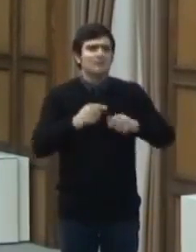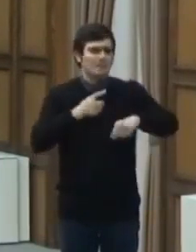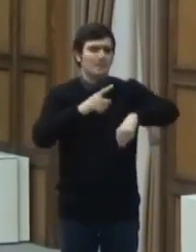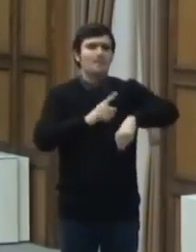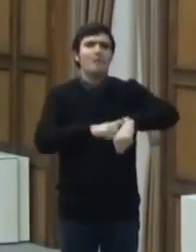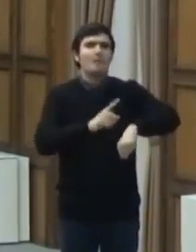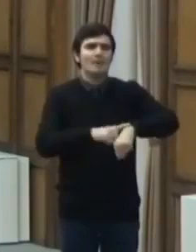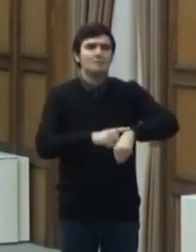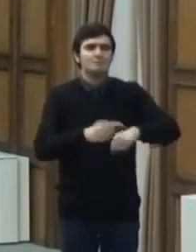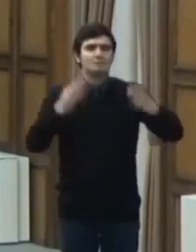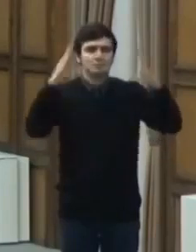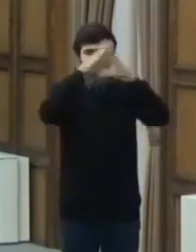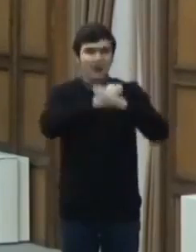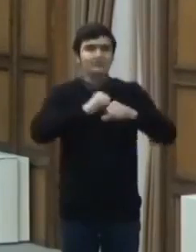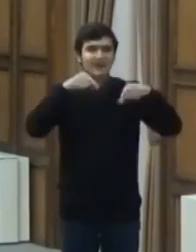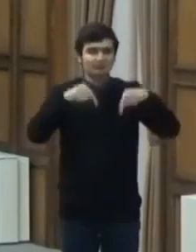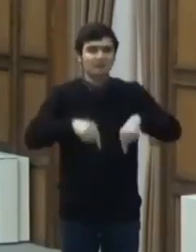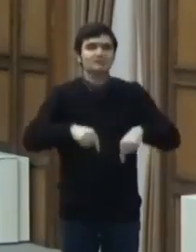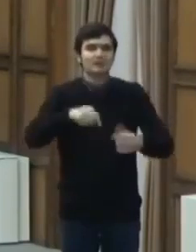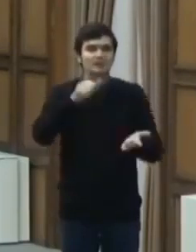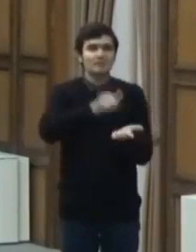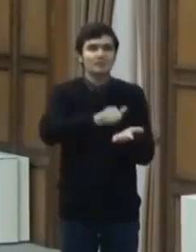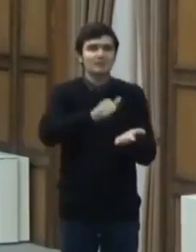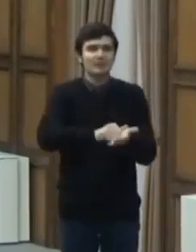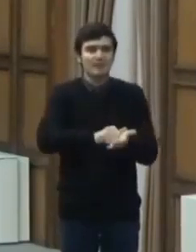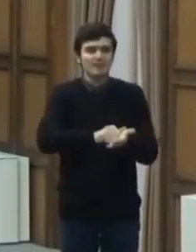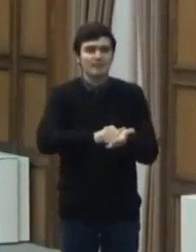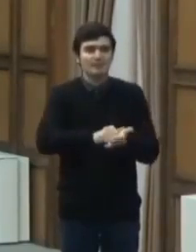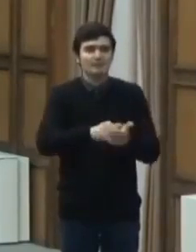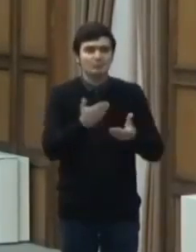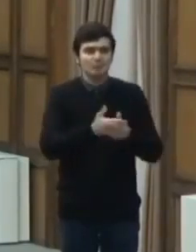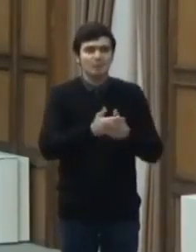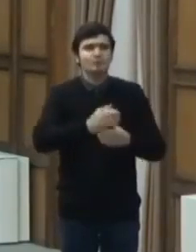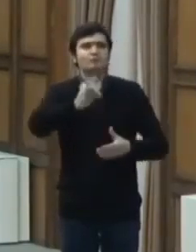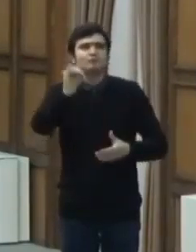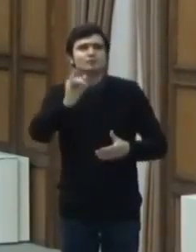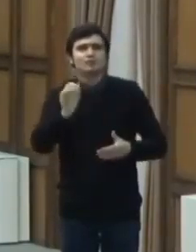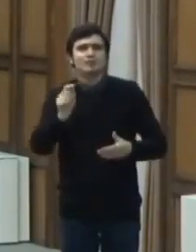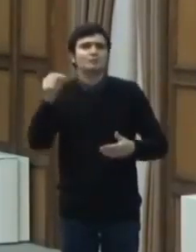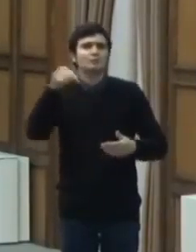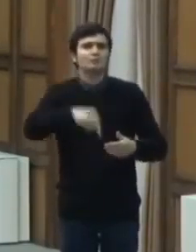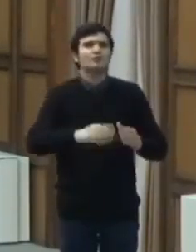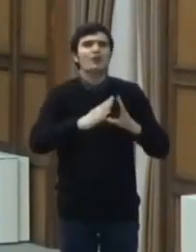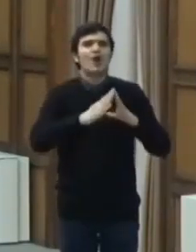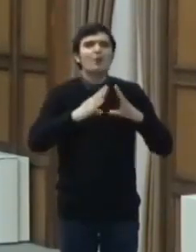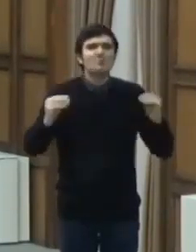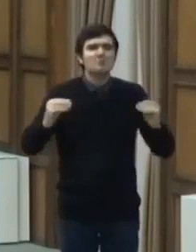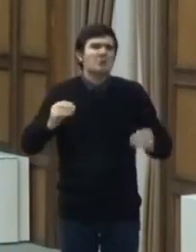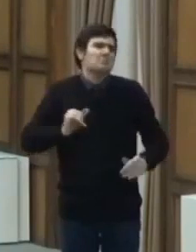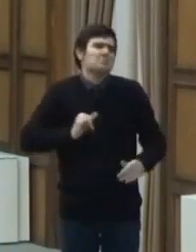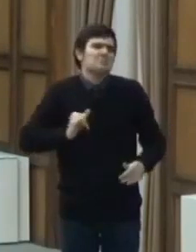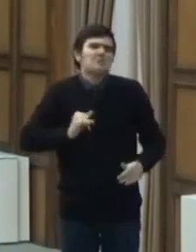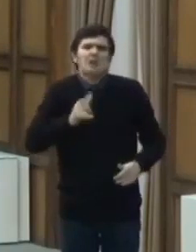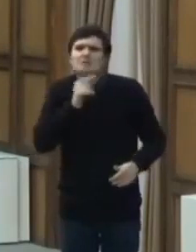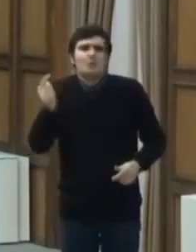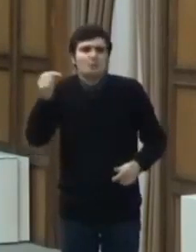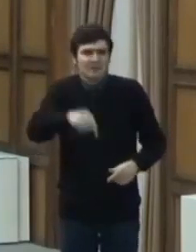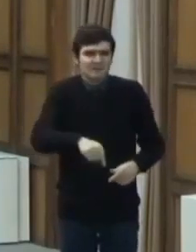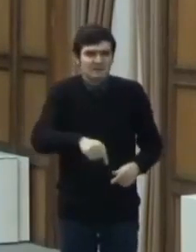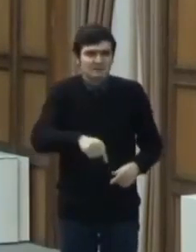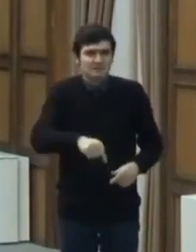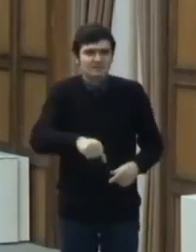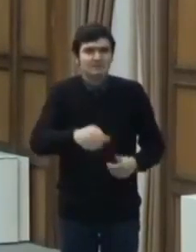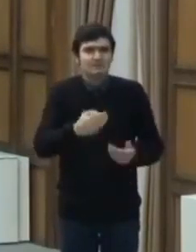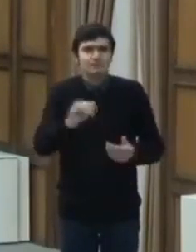această noapte, de la momentul publicării, cei care sosesc în țară, indiferent de unde vin, se aplică